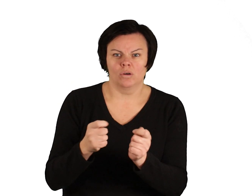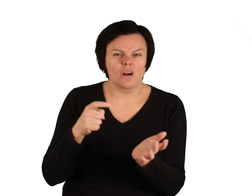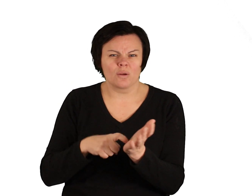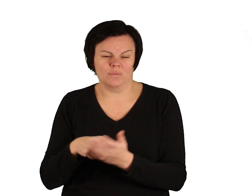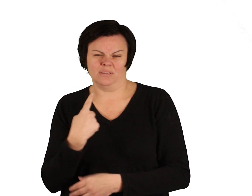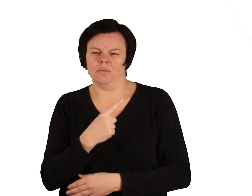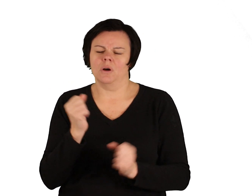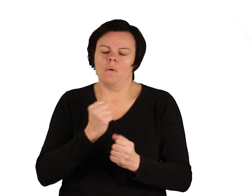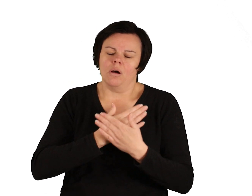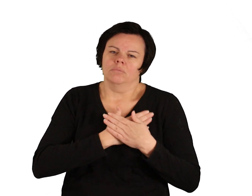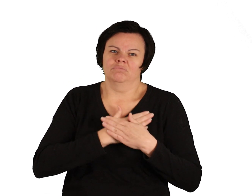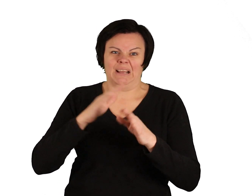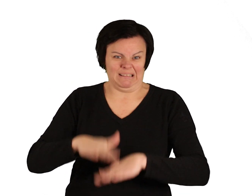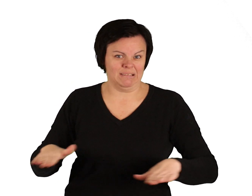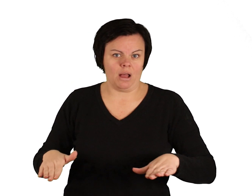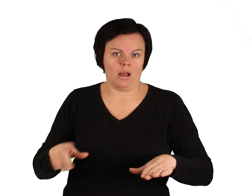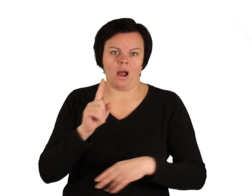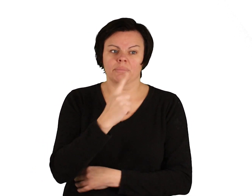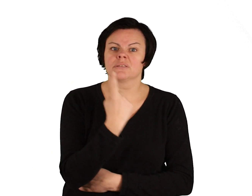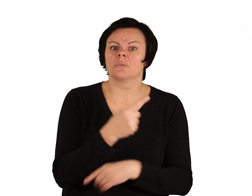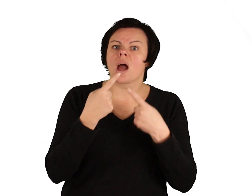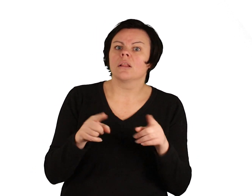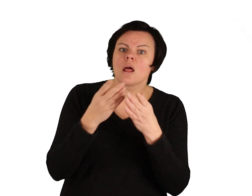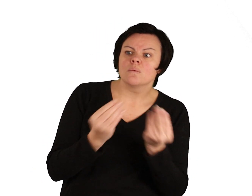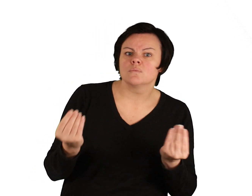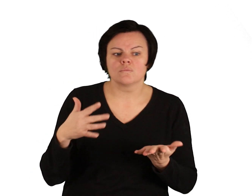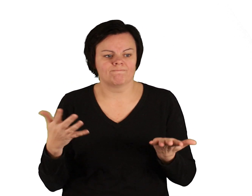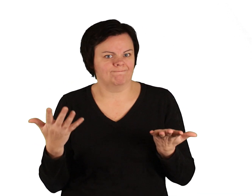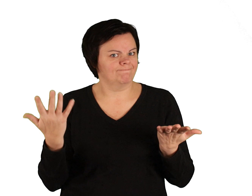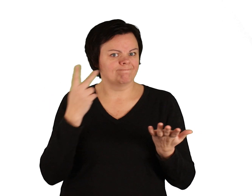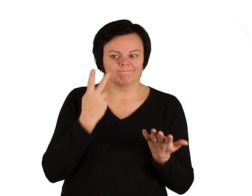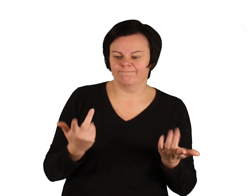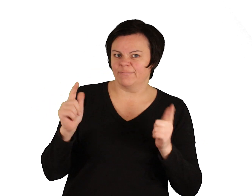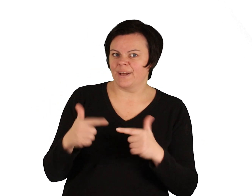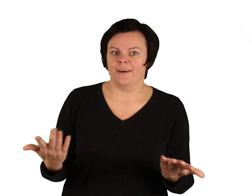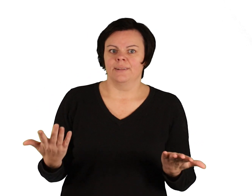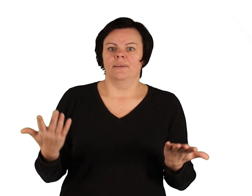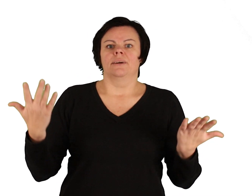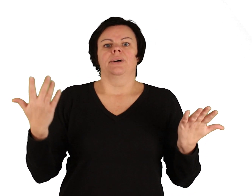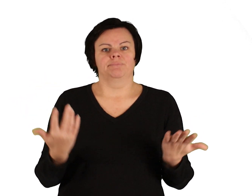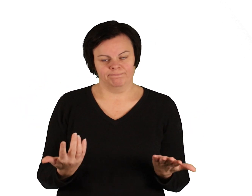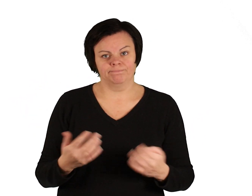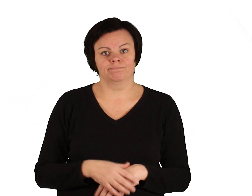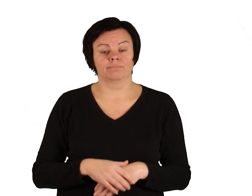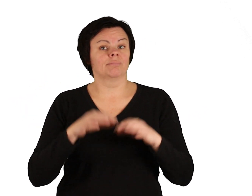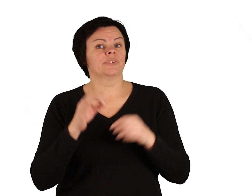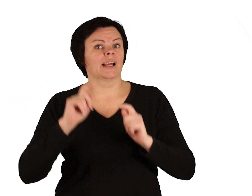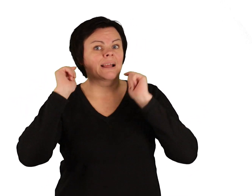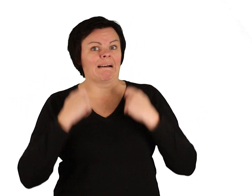Vorschlag, denn er liebte seine Kinder. Aber auch er sah keinen anderen Ausweg. Was sollen